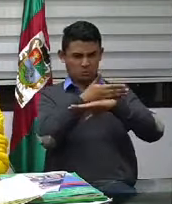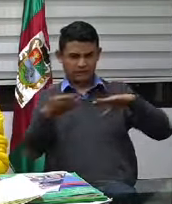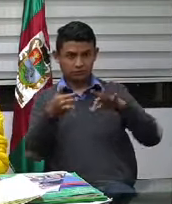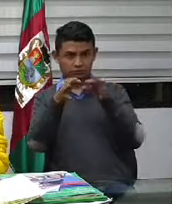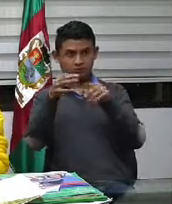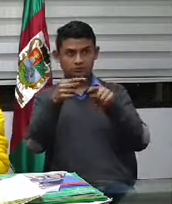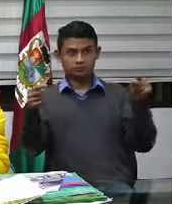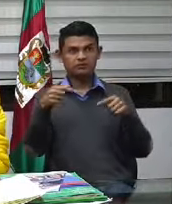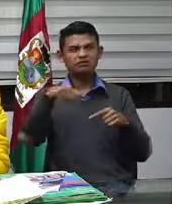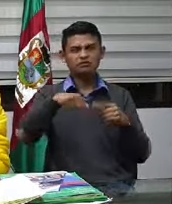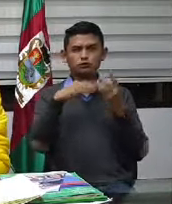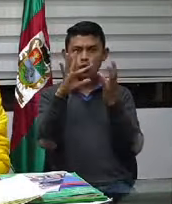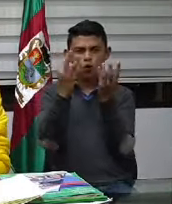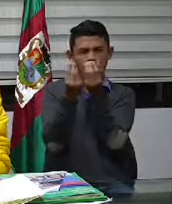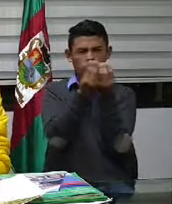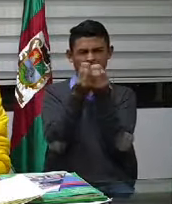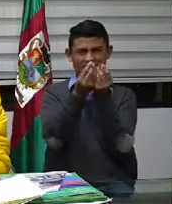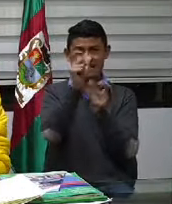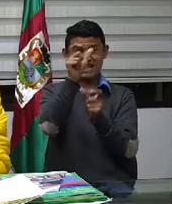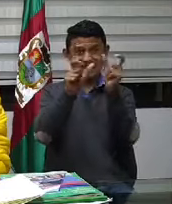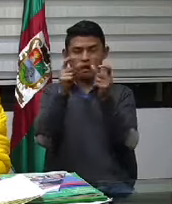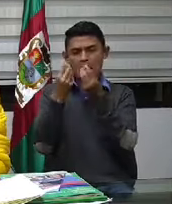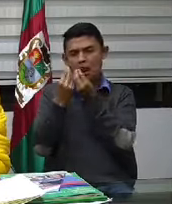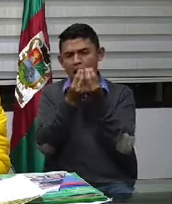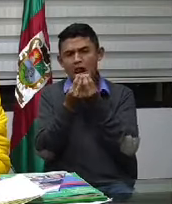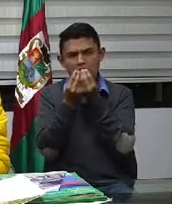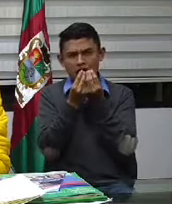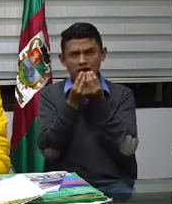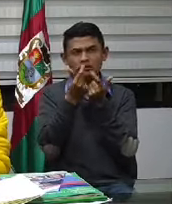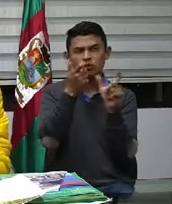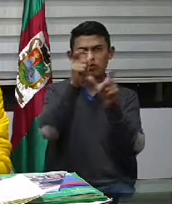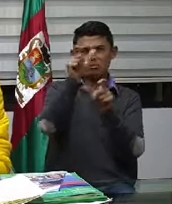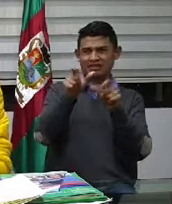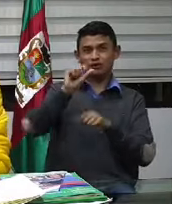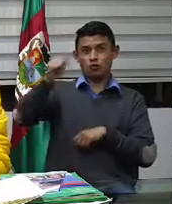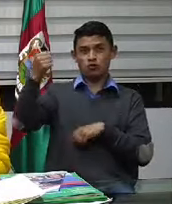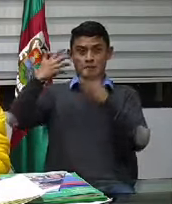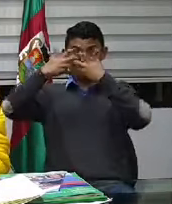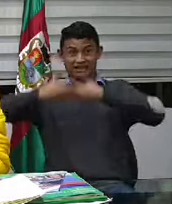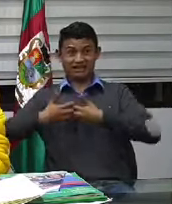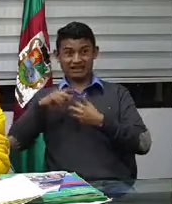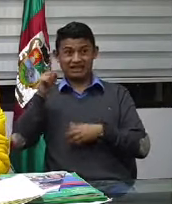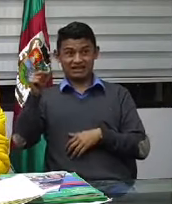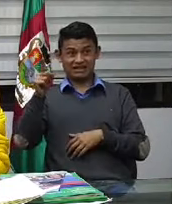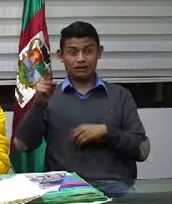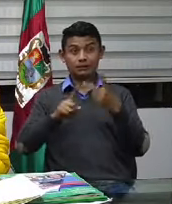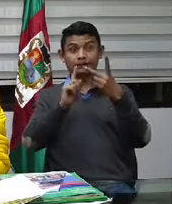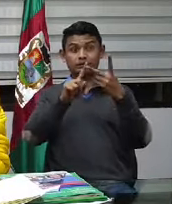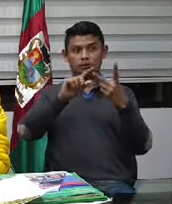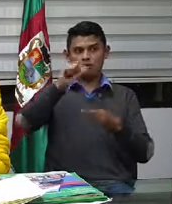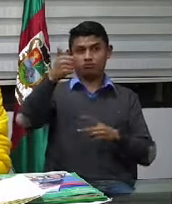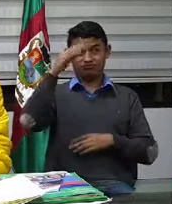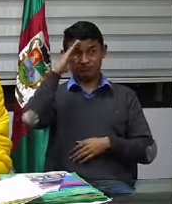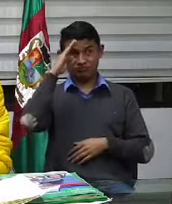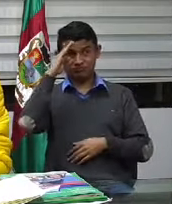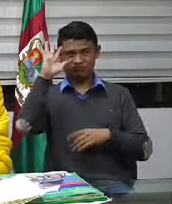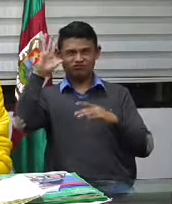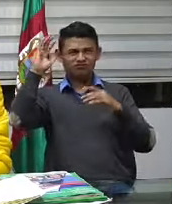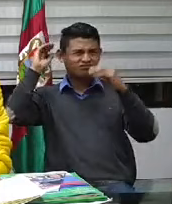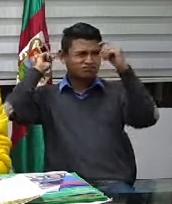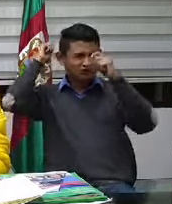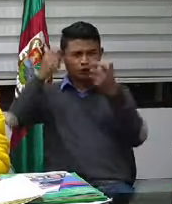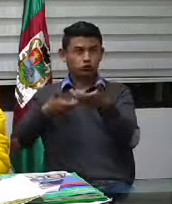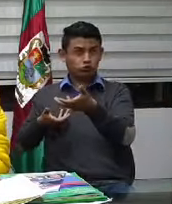concejales, va a participar también la compañía Trash Global, va a participar bomberos de Facatativá y también,